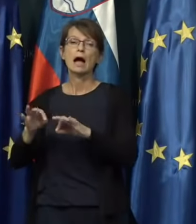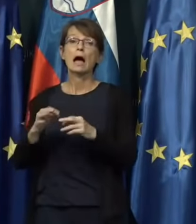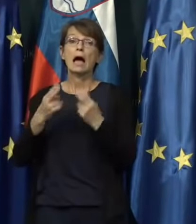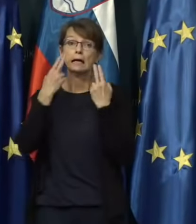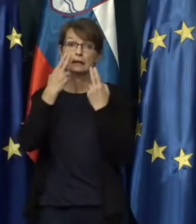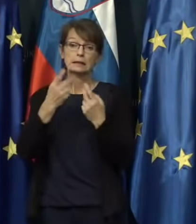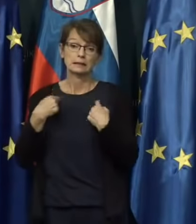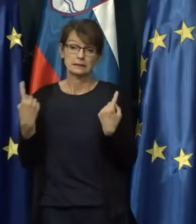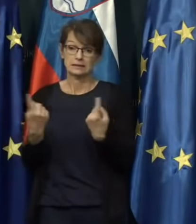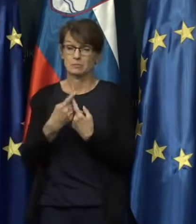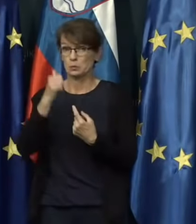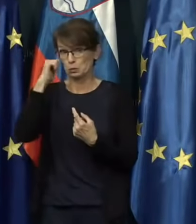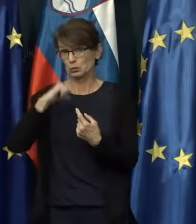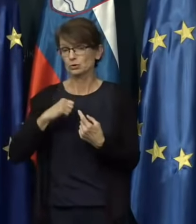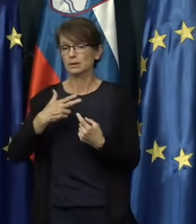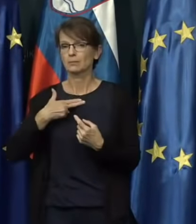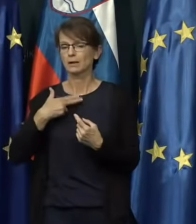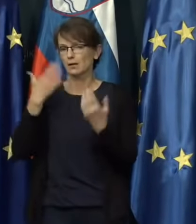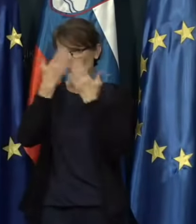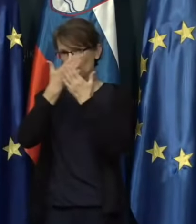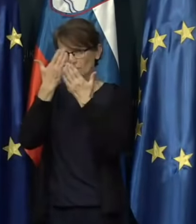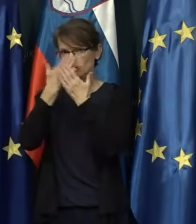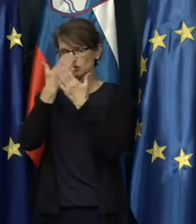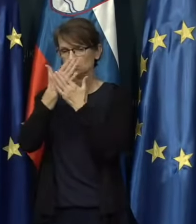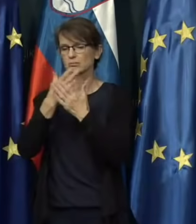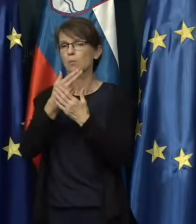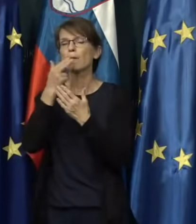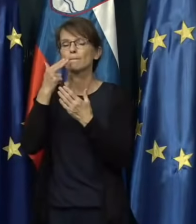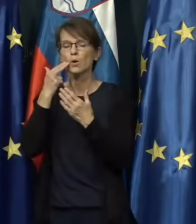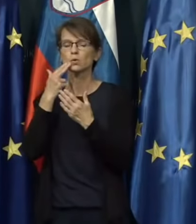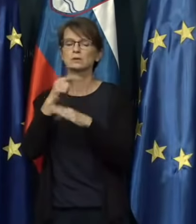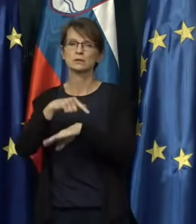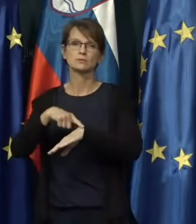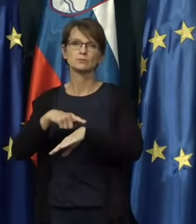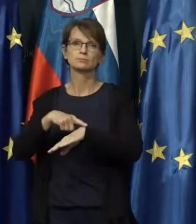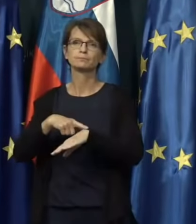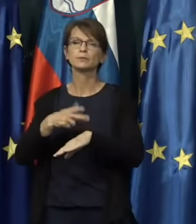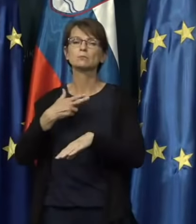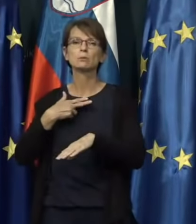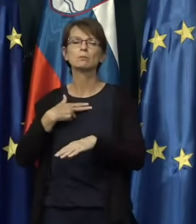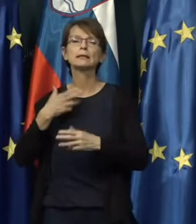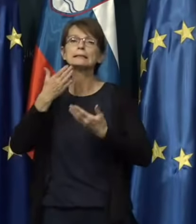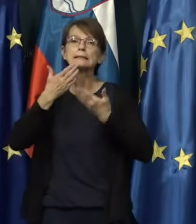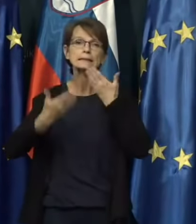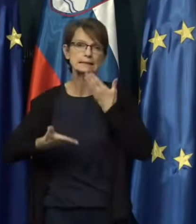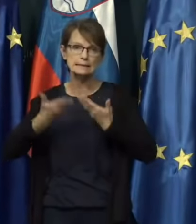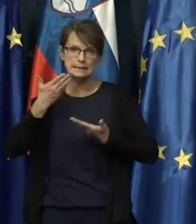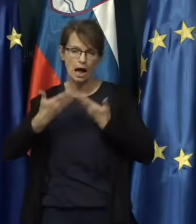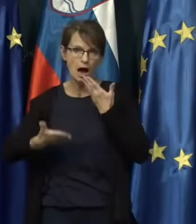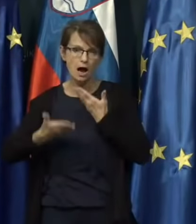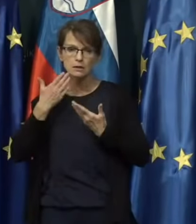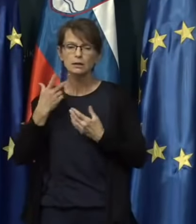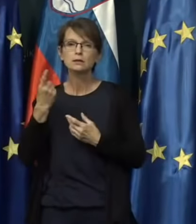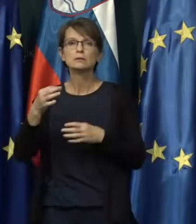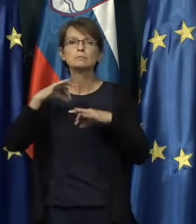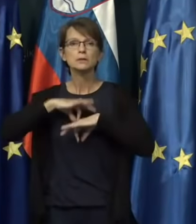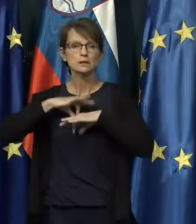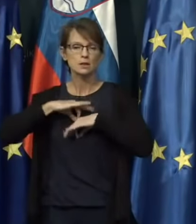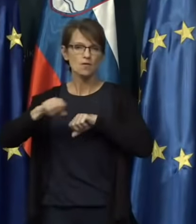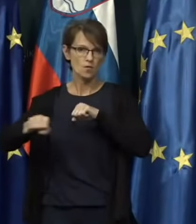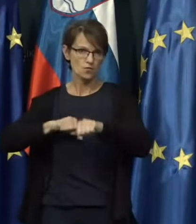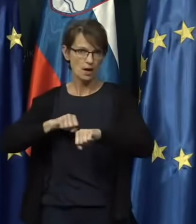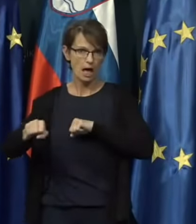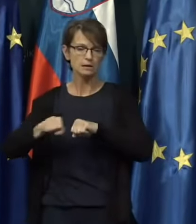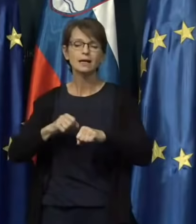imeli pač v včeraj, v večernih urah, oziroma popovdanskih, pač sestanek s predsednikom vlade